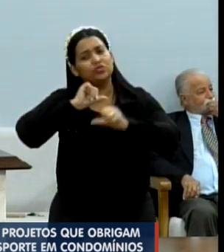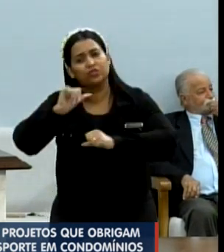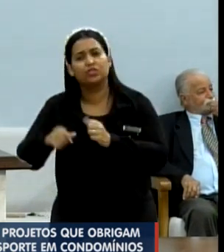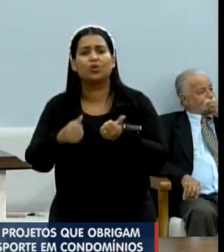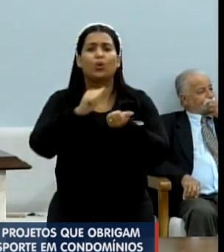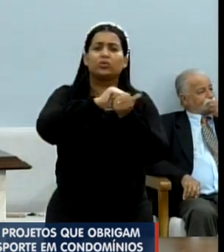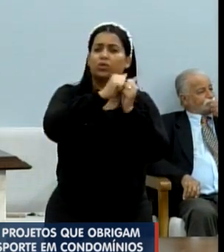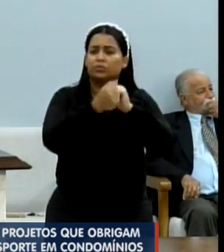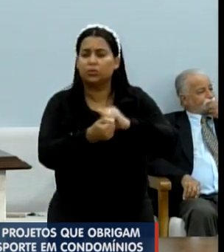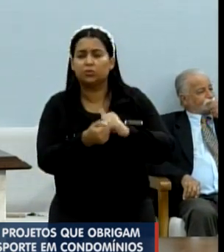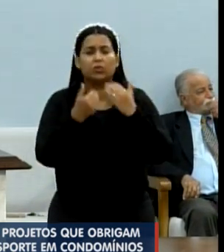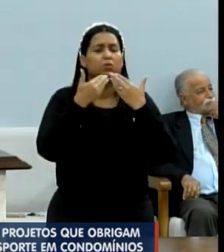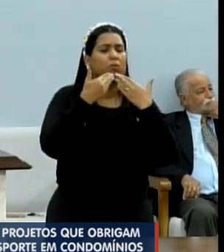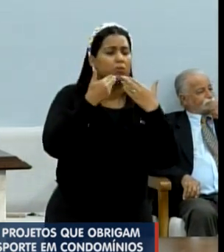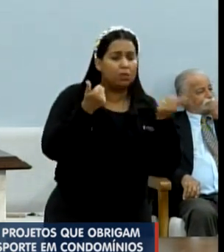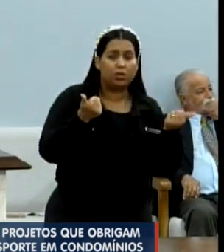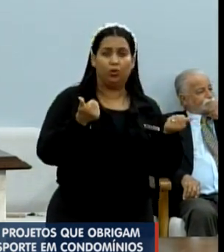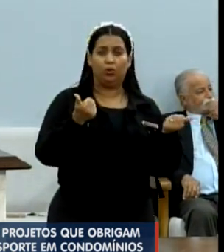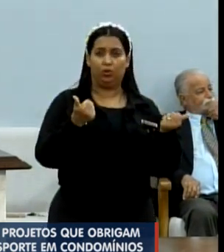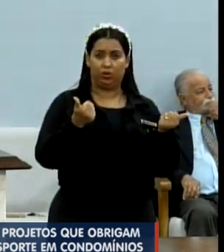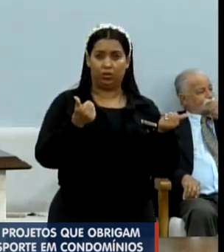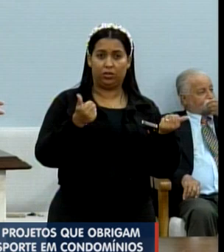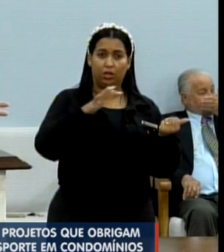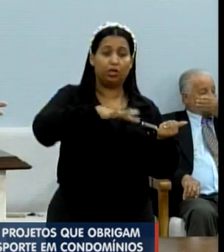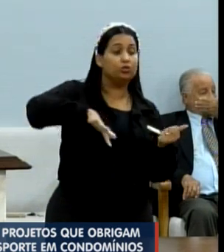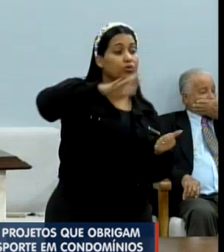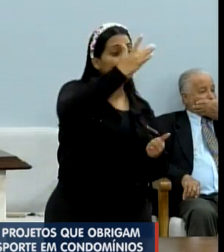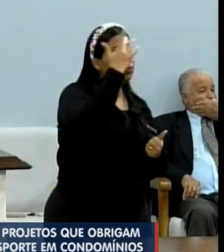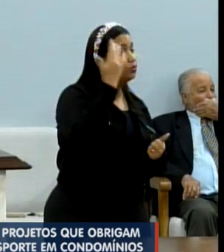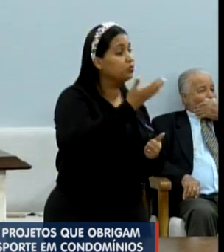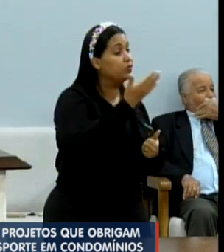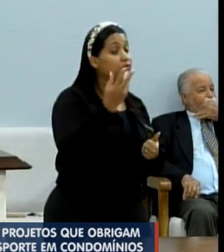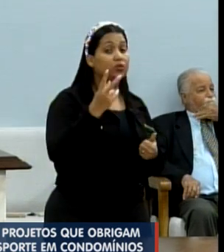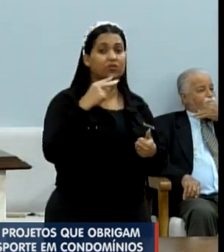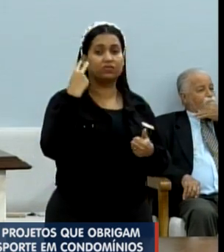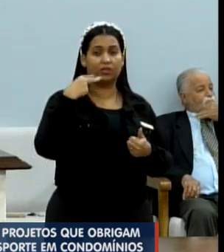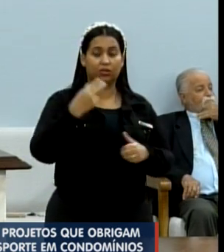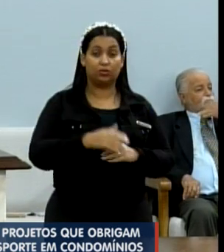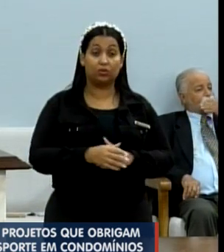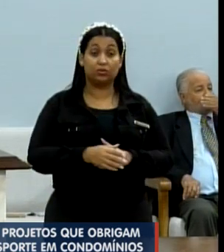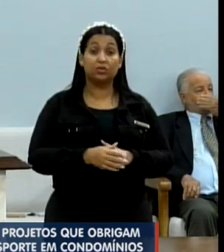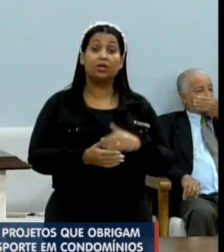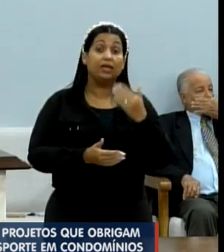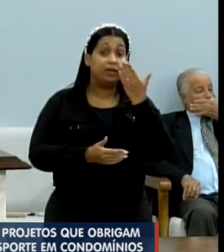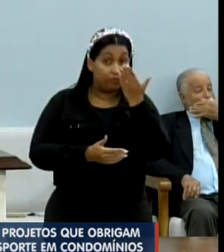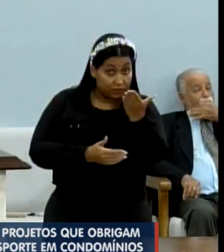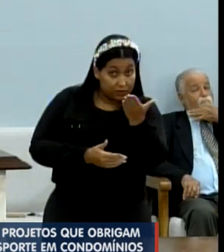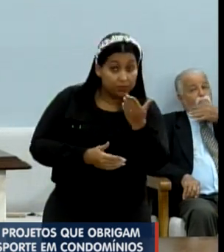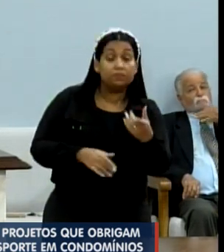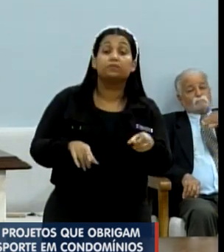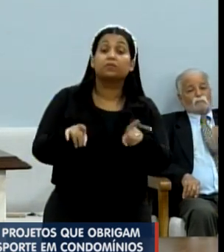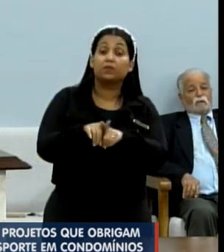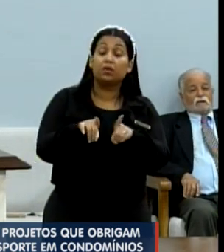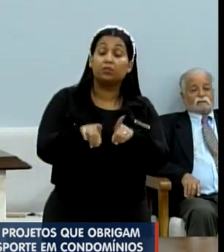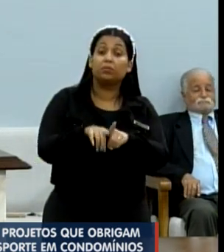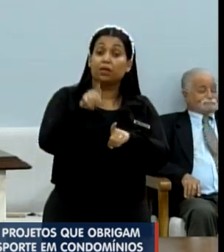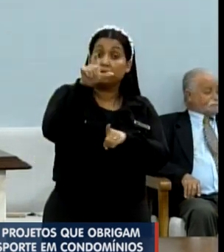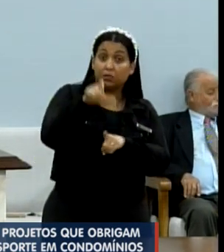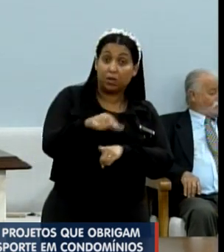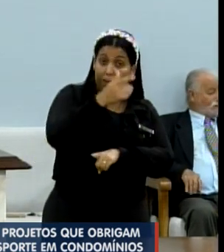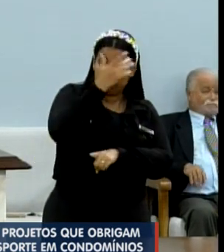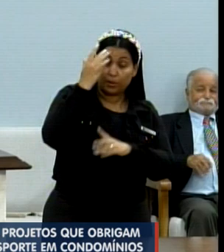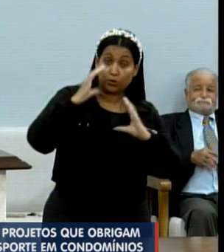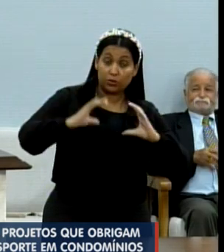adaptações e melhorias por parte de todos os colegas vereadores e vereadoras, e você, contribuinte, você, cidadão.